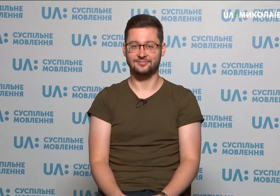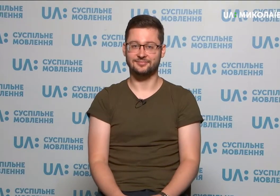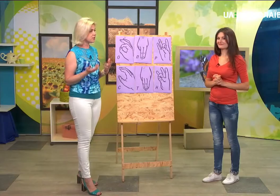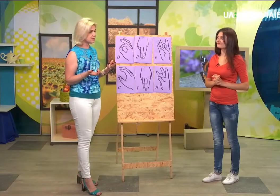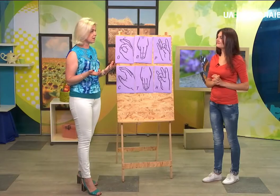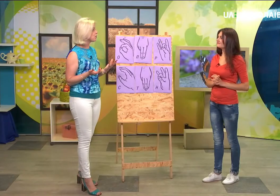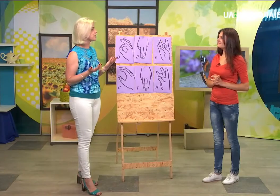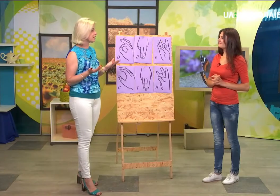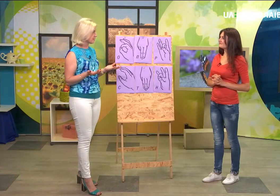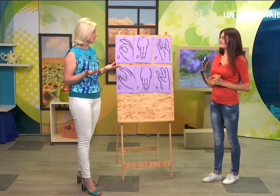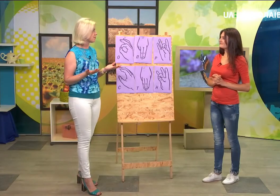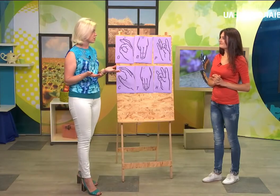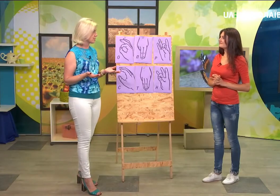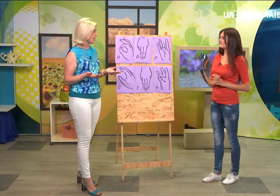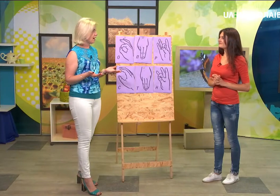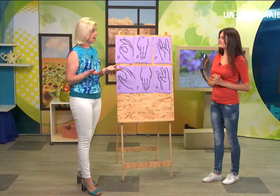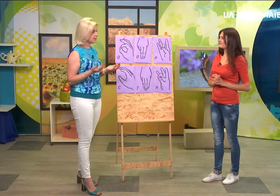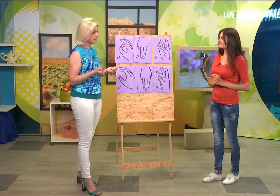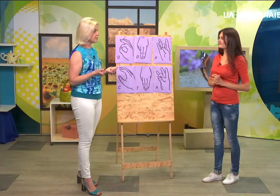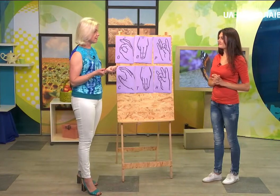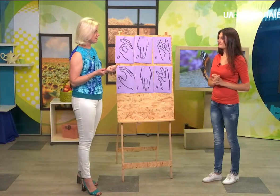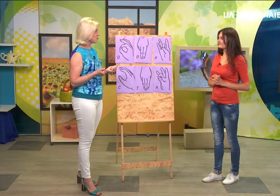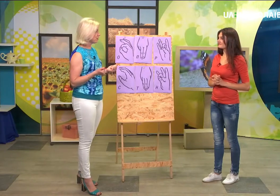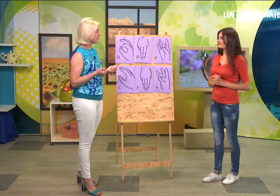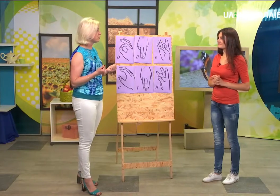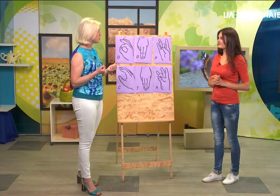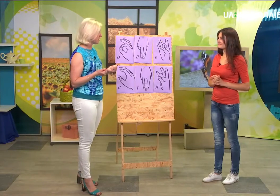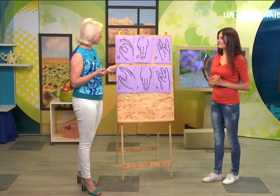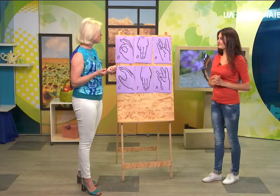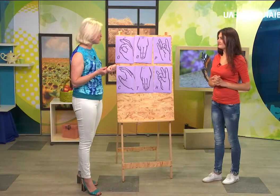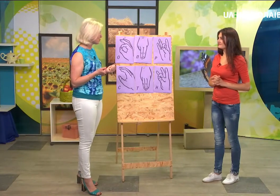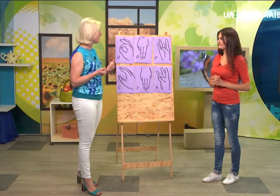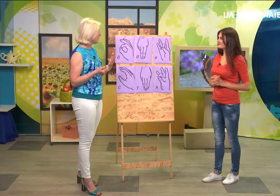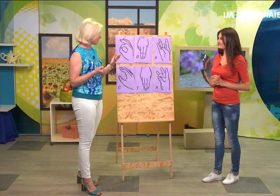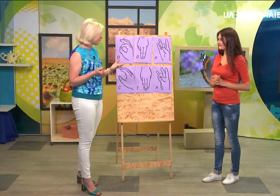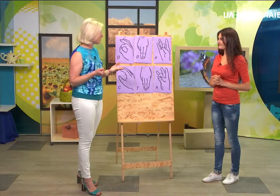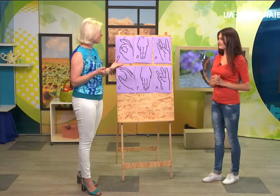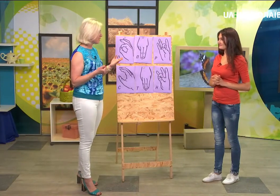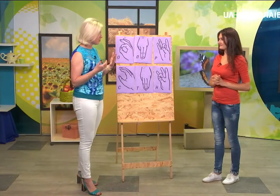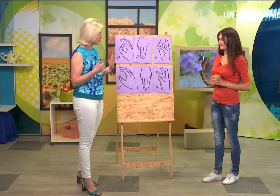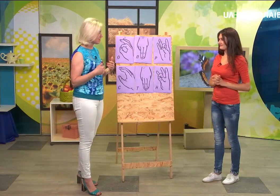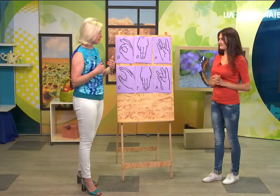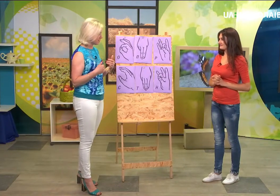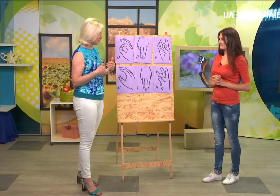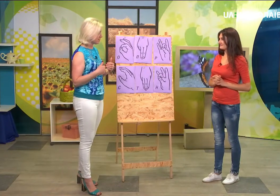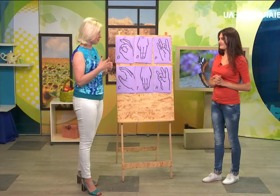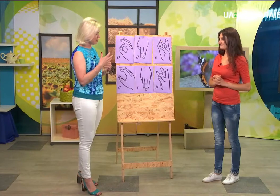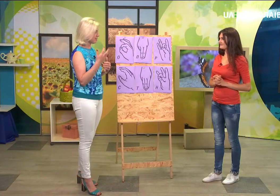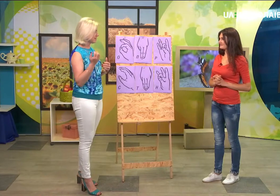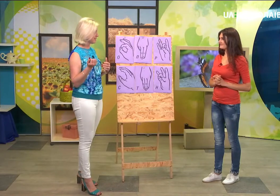якийсь жест, як показати саме жест. А дактильна азбука вона виручає тим, що можна цей жест або жест не жест, а показати це